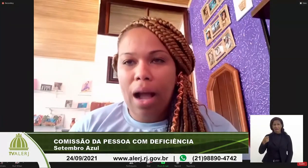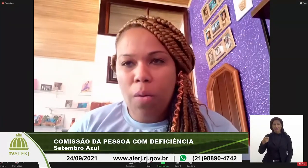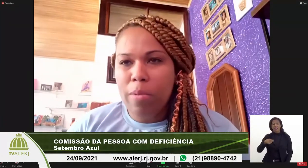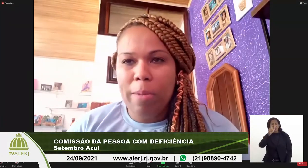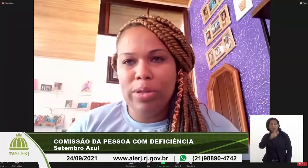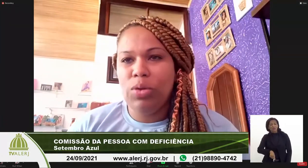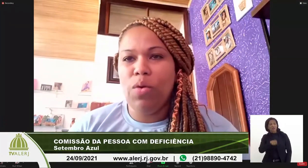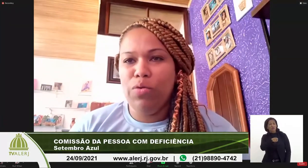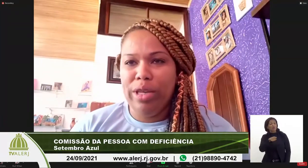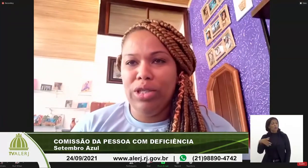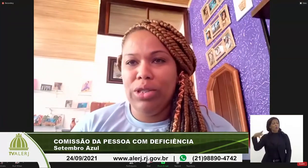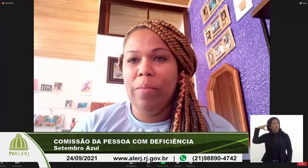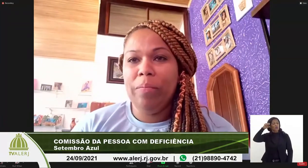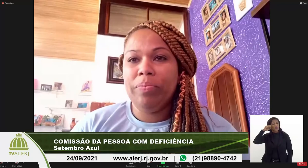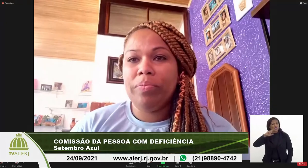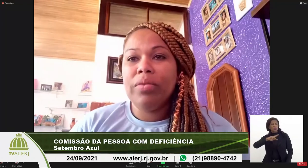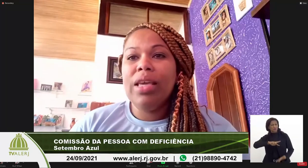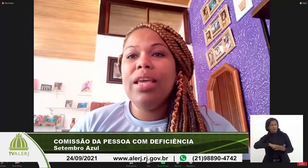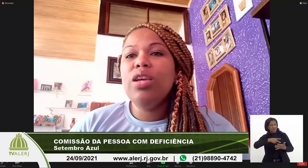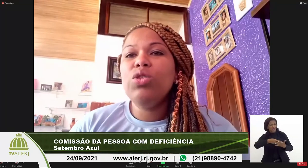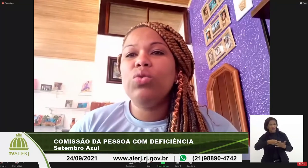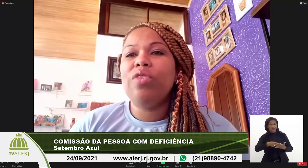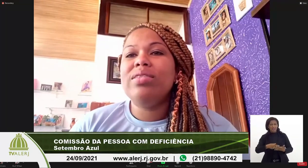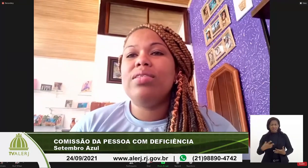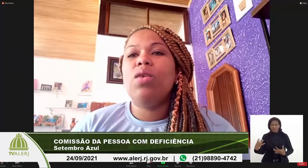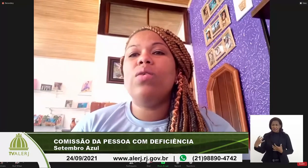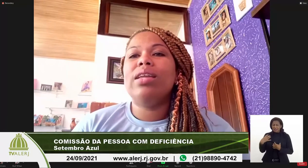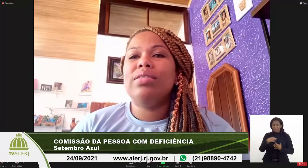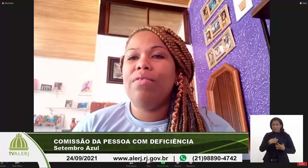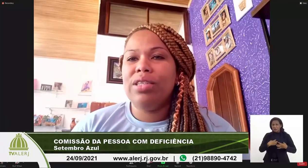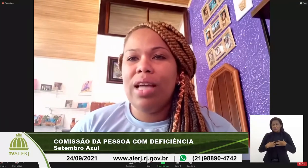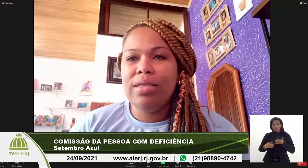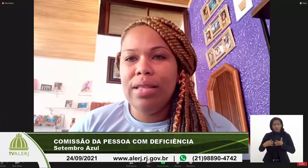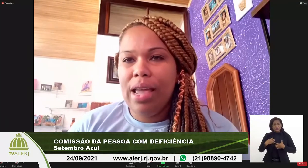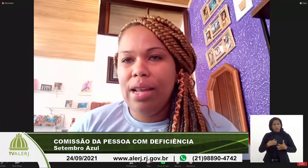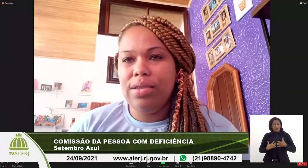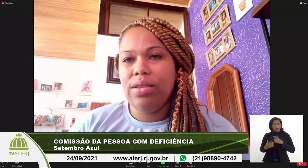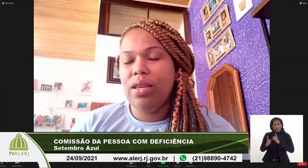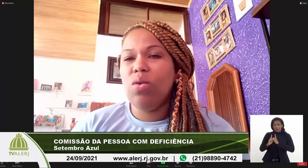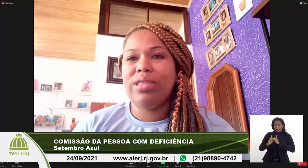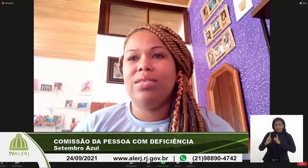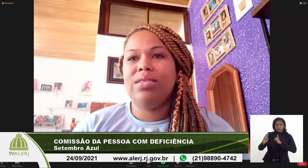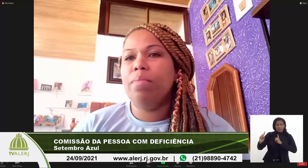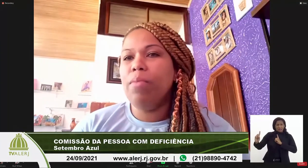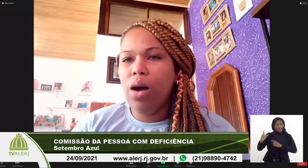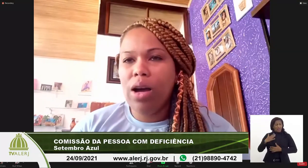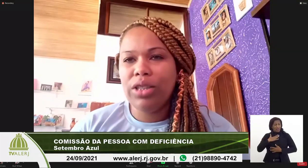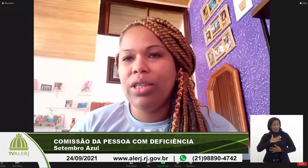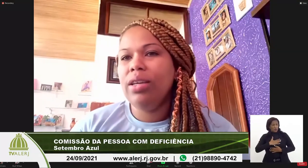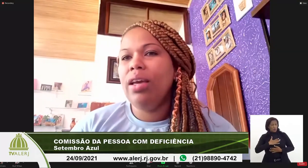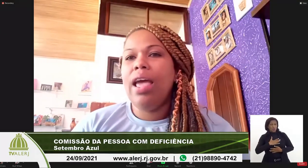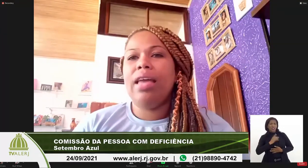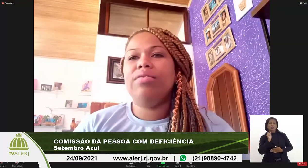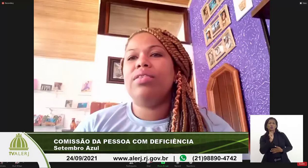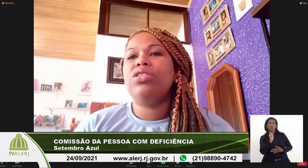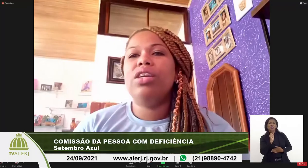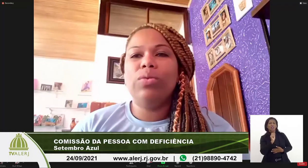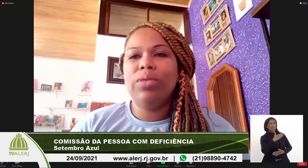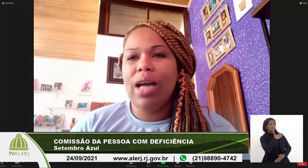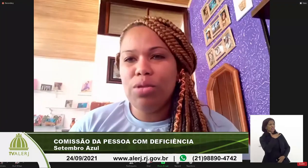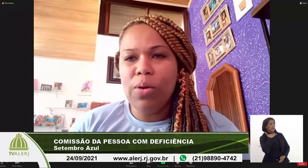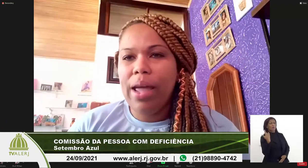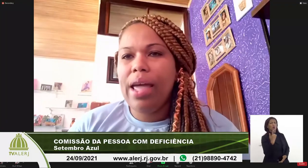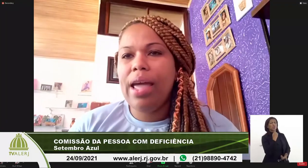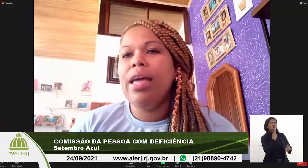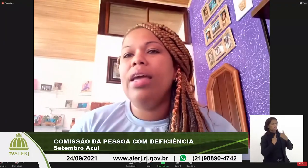comportar como uma pessoa ouvinte. E isso fazia com que ela se afastasse deles e gostasse da morte, ela sentia